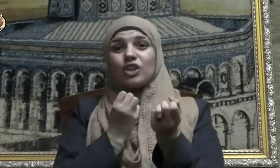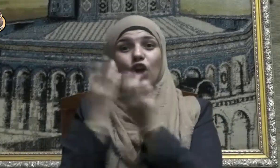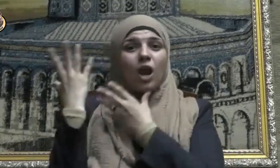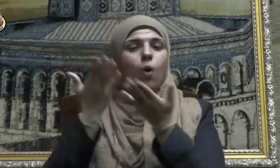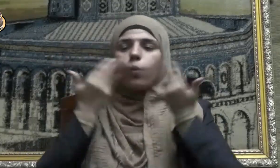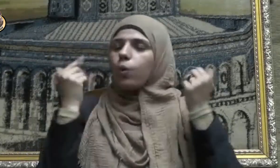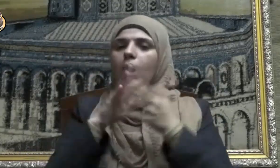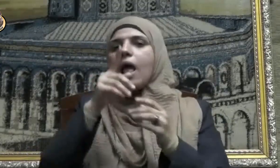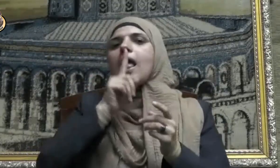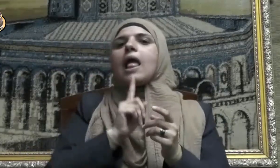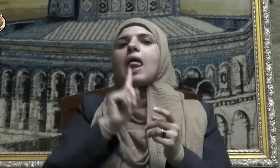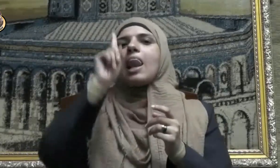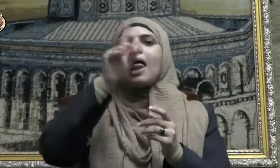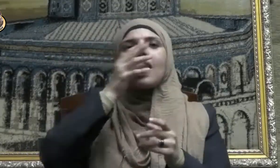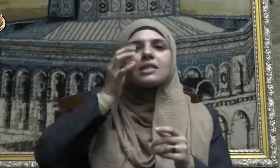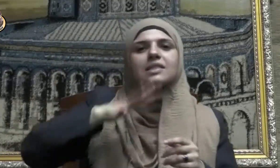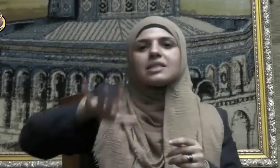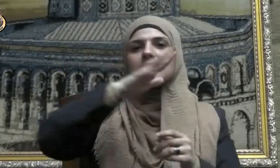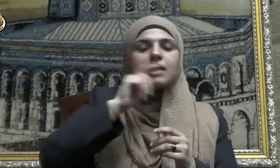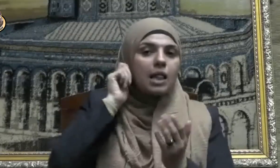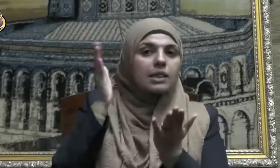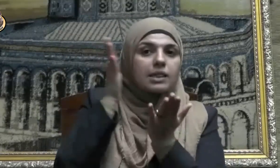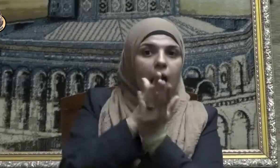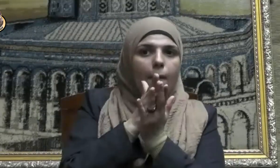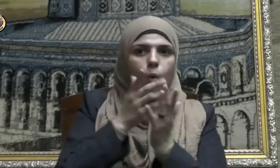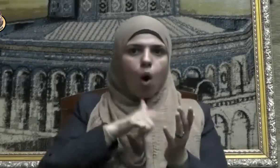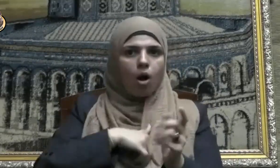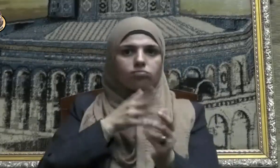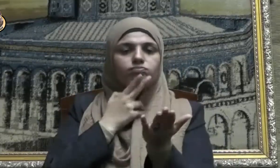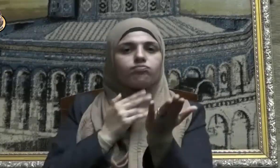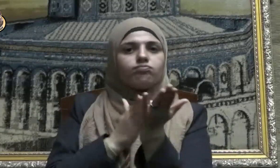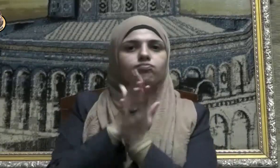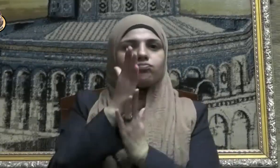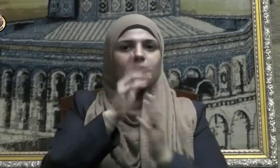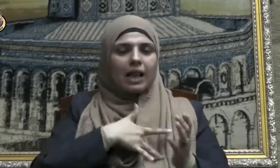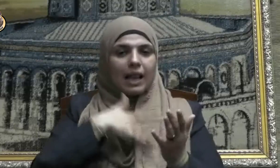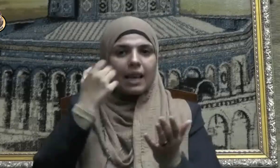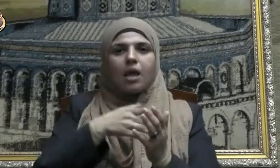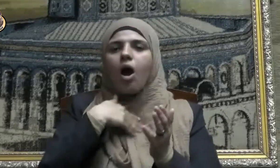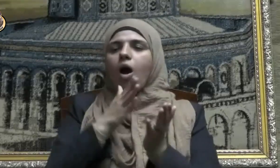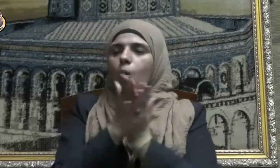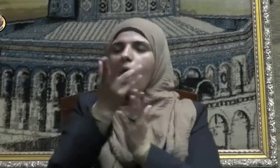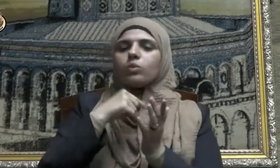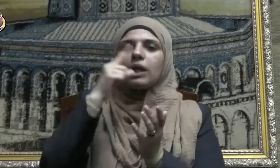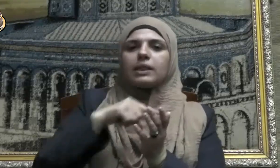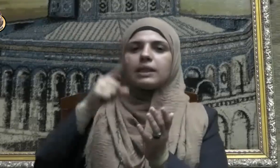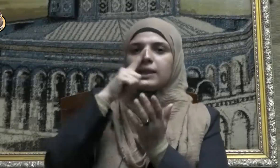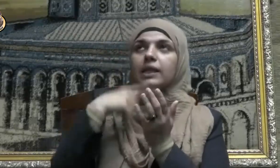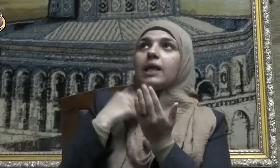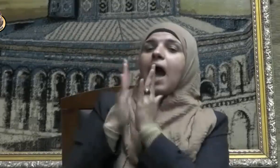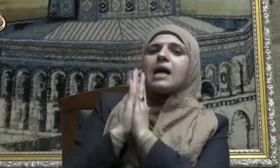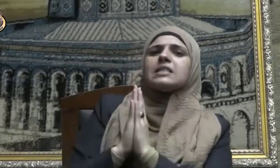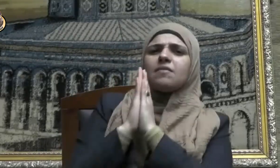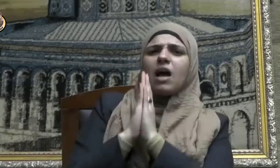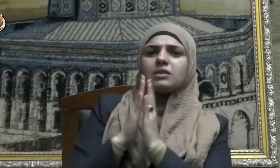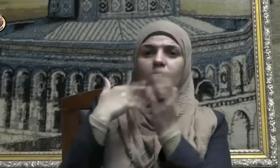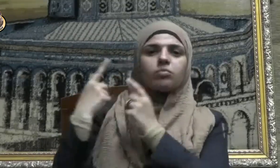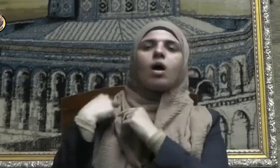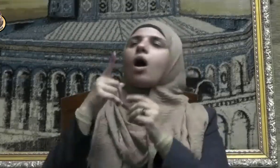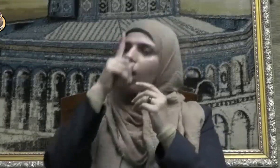الذين تابوا وأصلحوا واعتصموا بالله وأخلصوا دينهم لله فأولئك مع المؤمنين